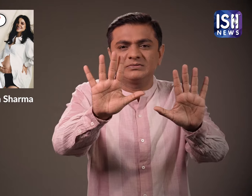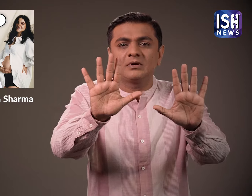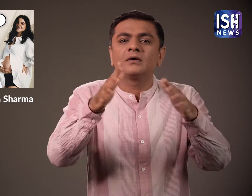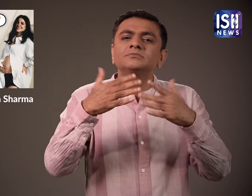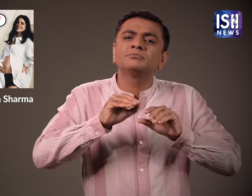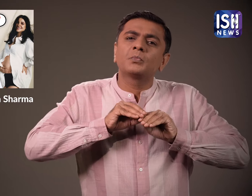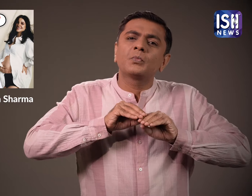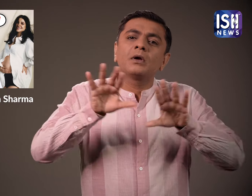थी